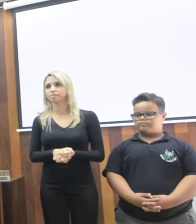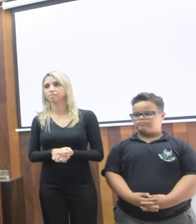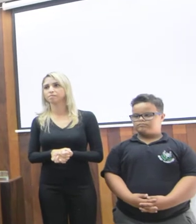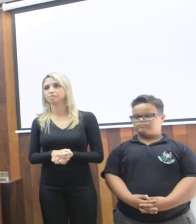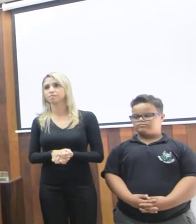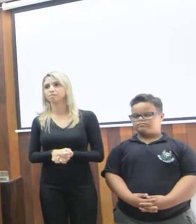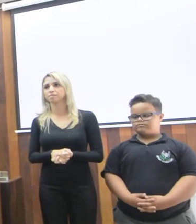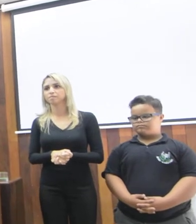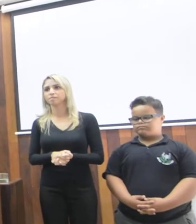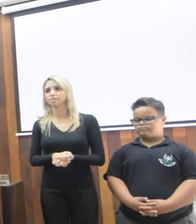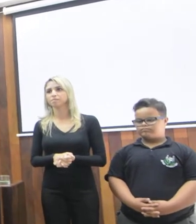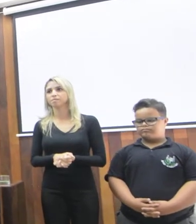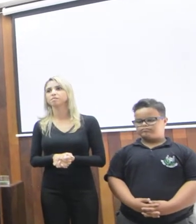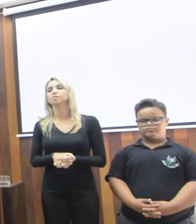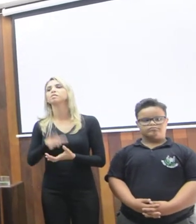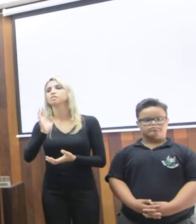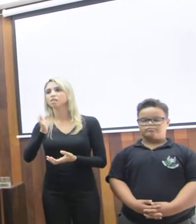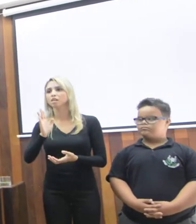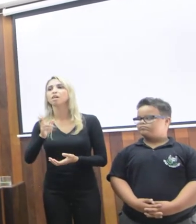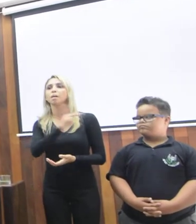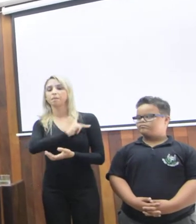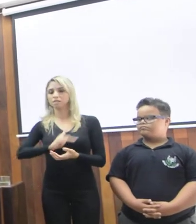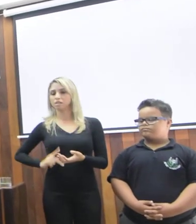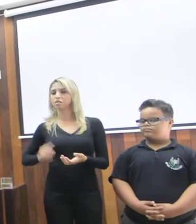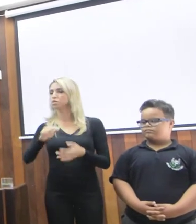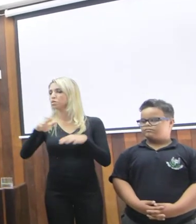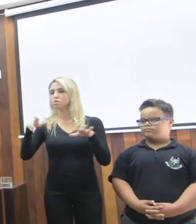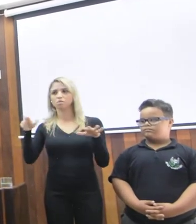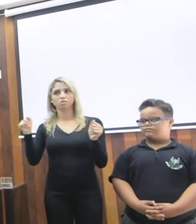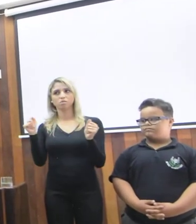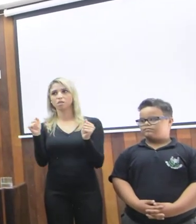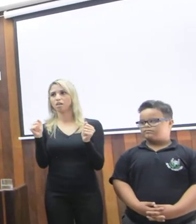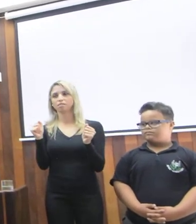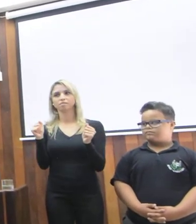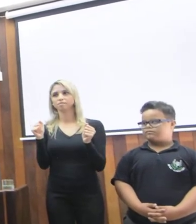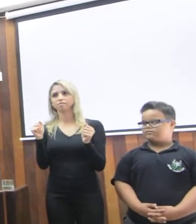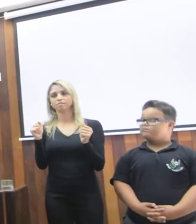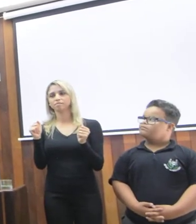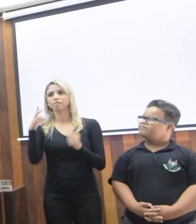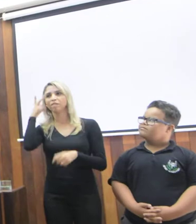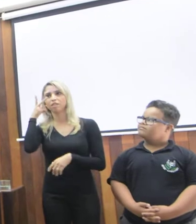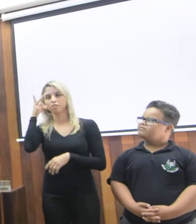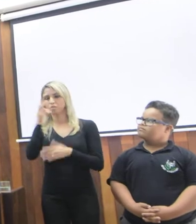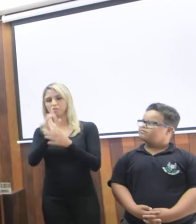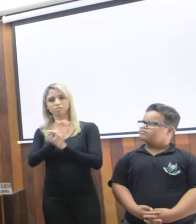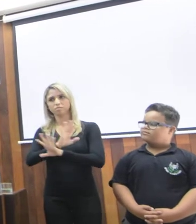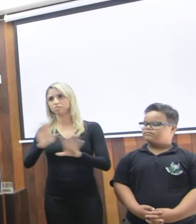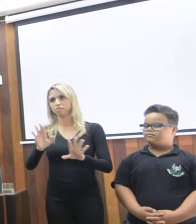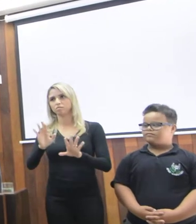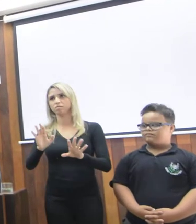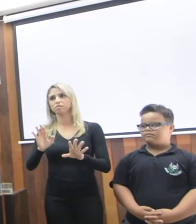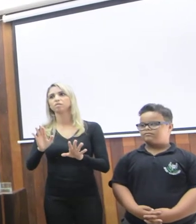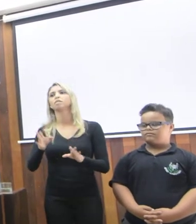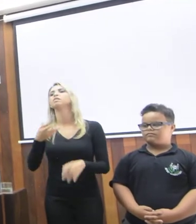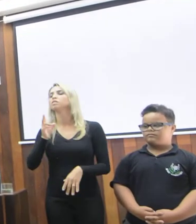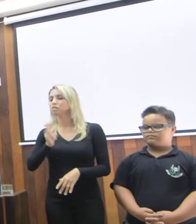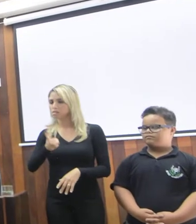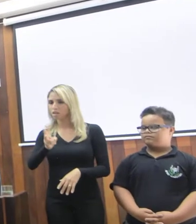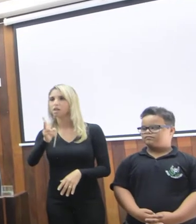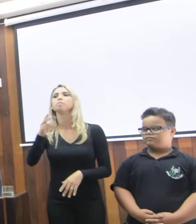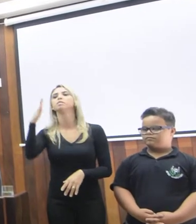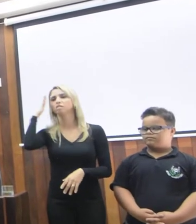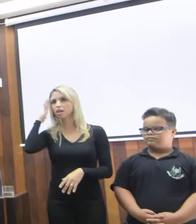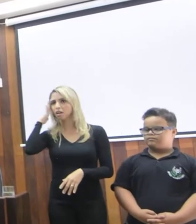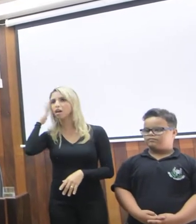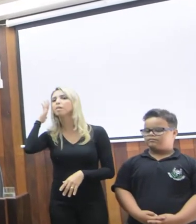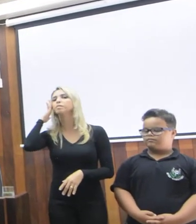deixará de ser presidente, mas não deixará de ser vereador. Então, sabe muito